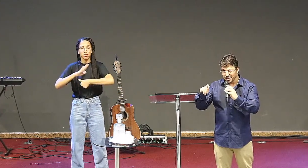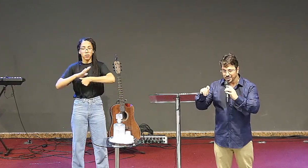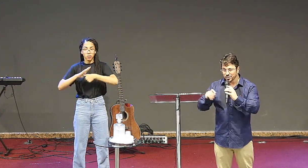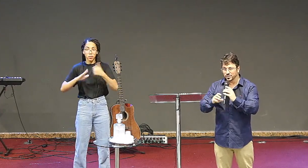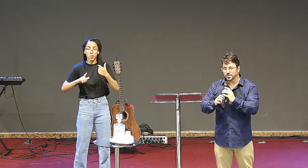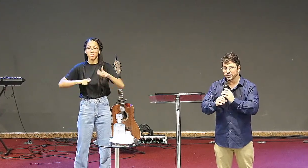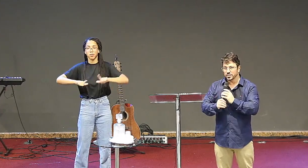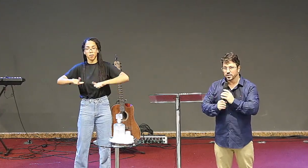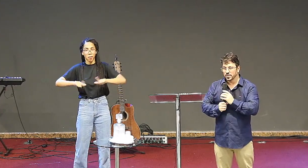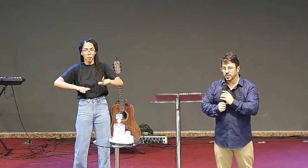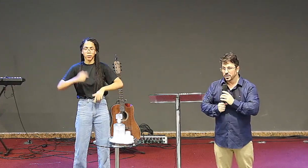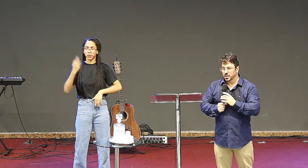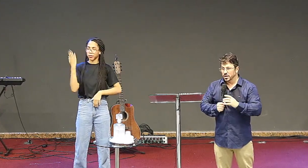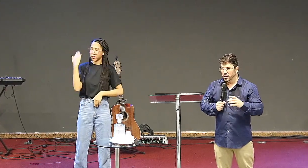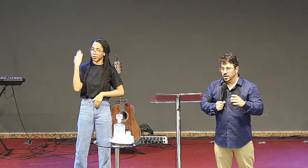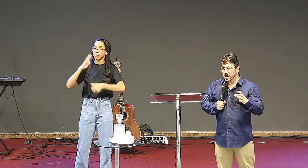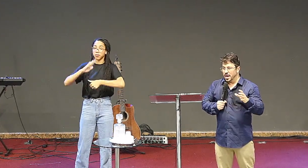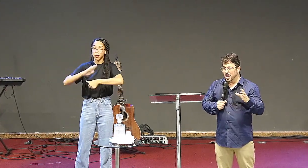entender isso